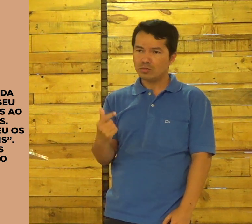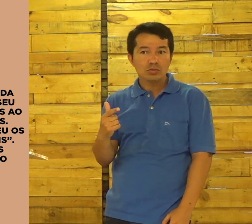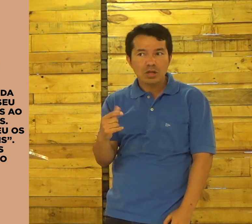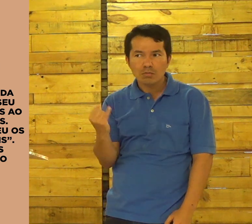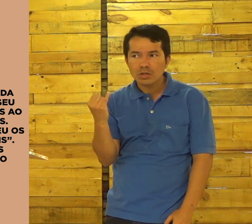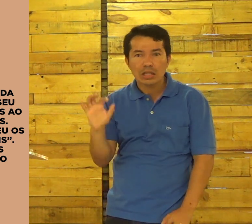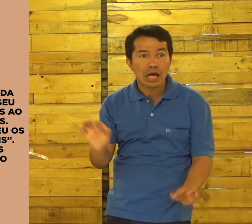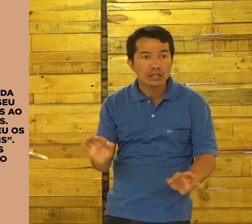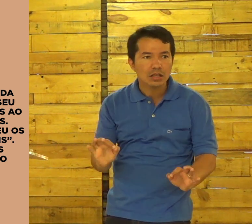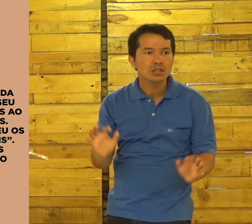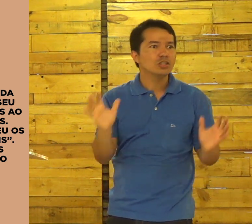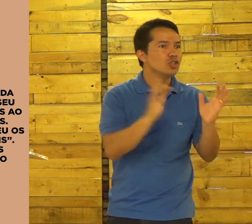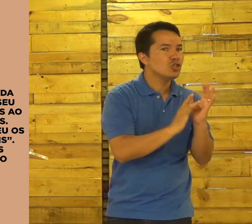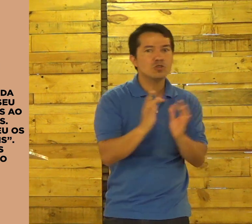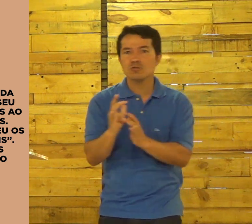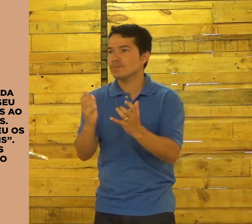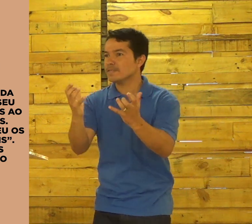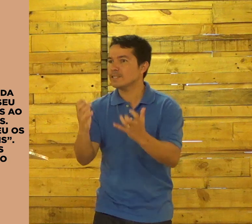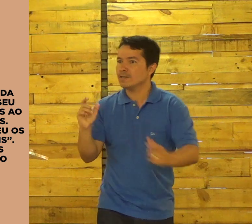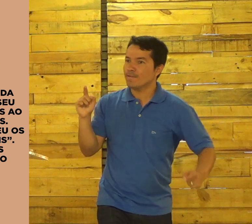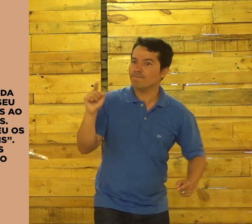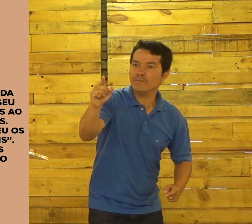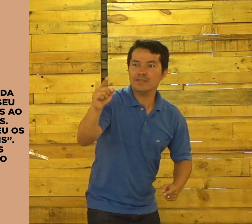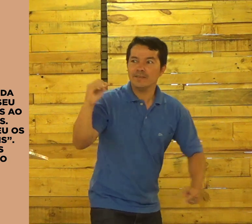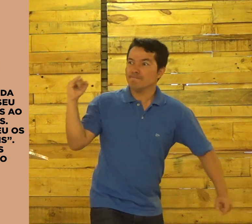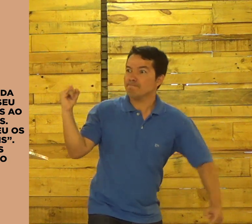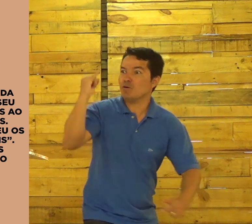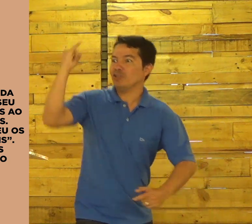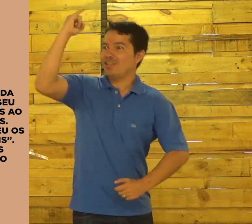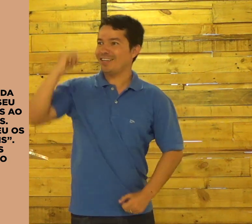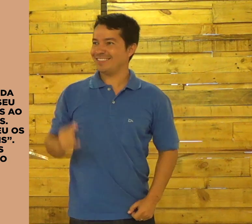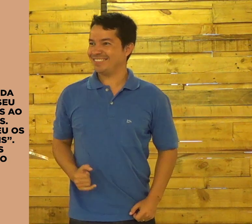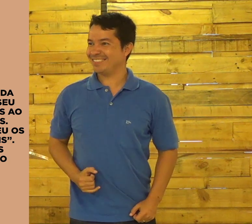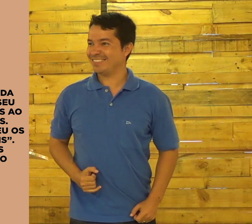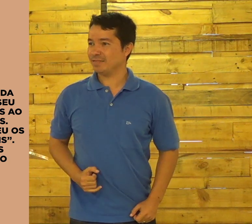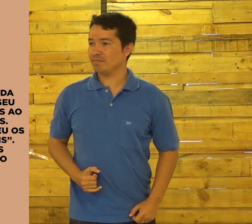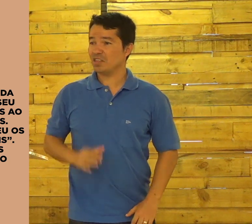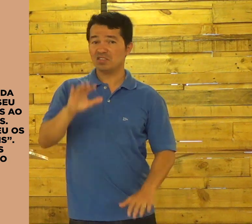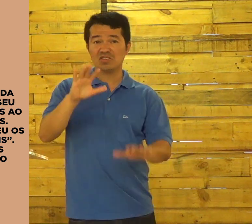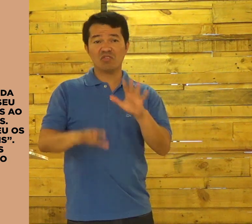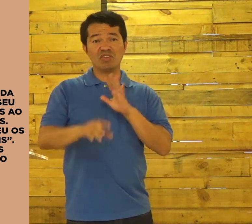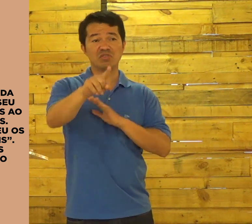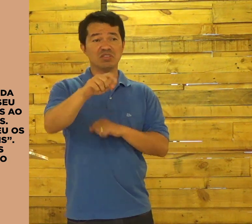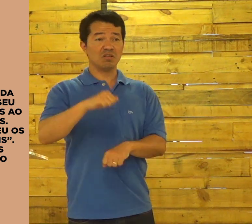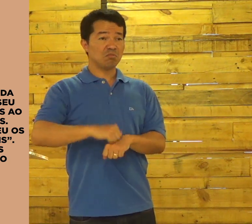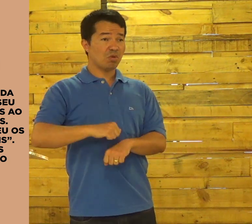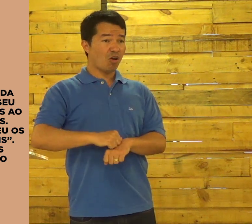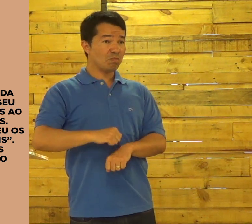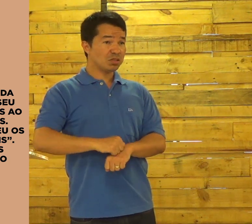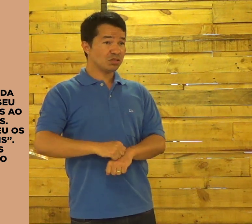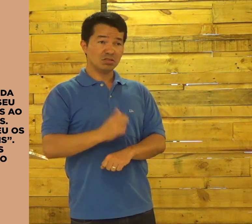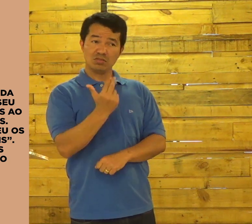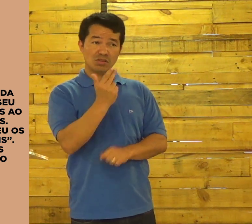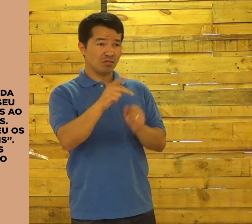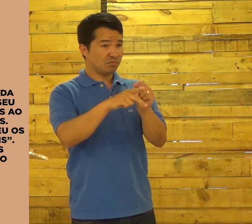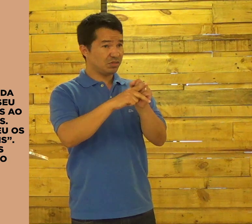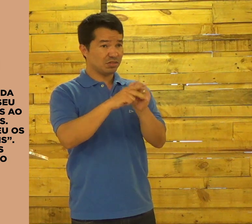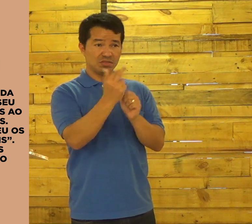de você alguém muito importante. Se você se sente assim, sem importância. Jesus quer deixar claro que você é